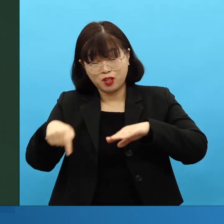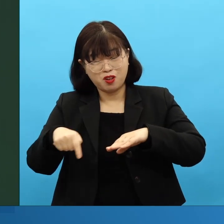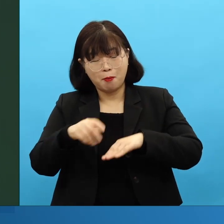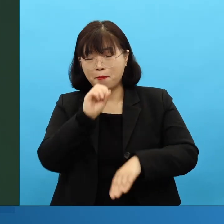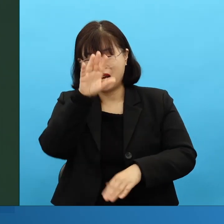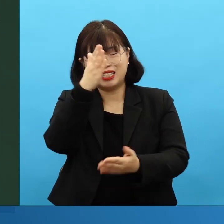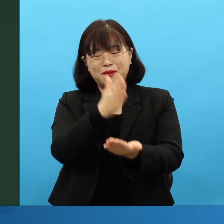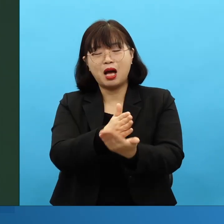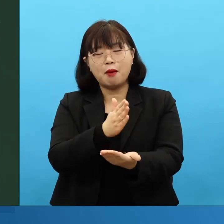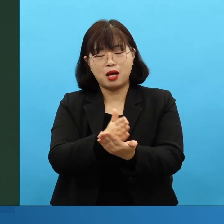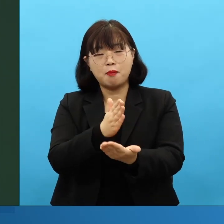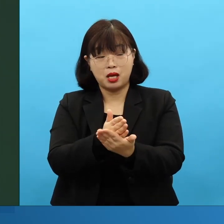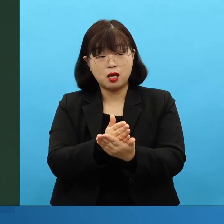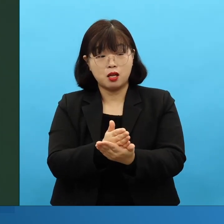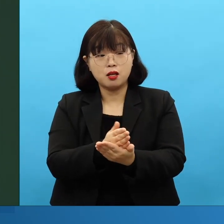에스드가 그 말 알아두고, 절대 말 안 했어요.